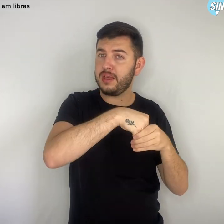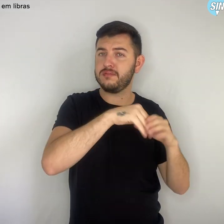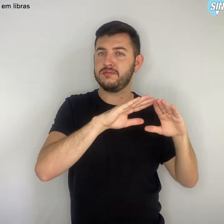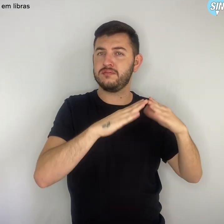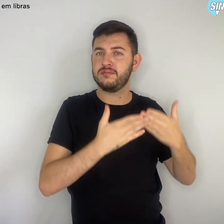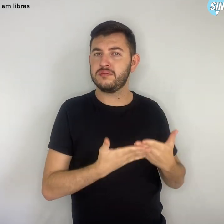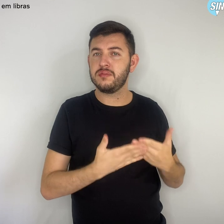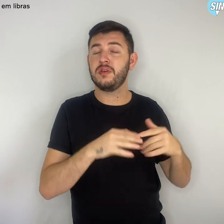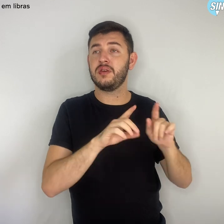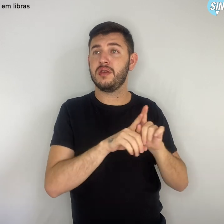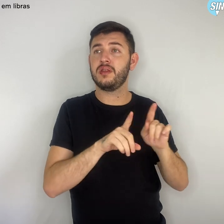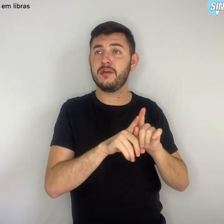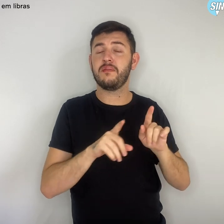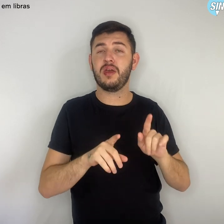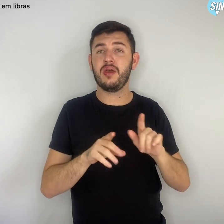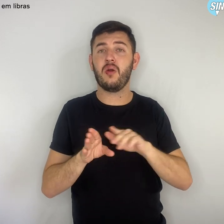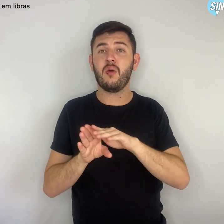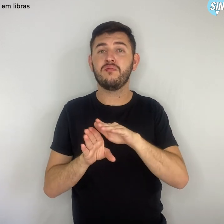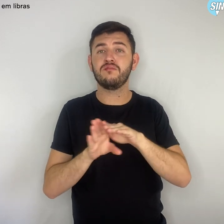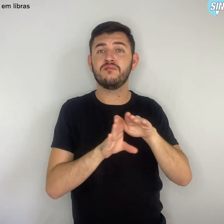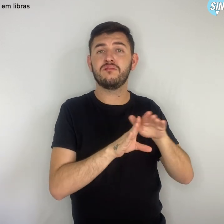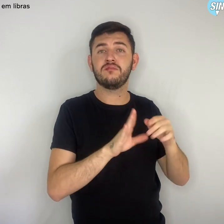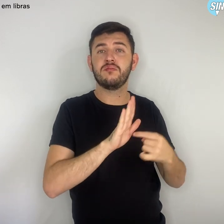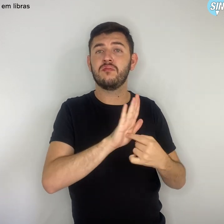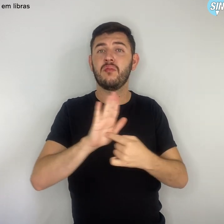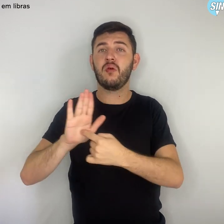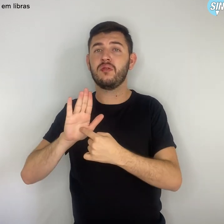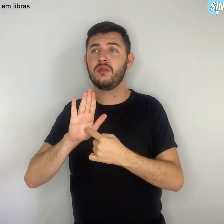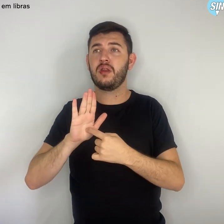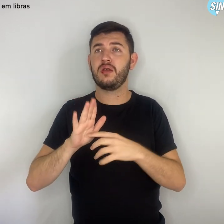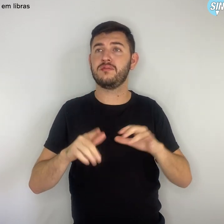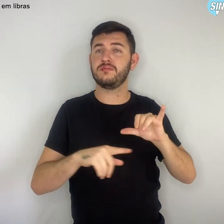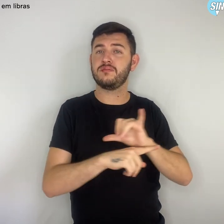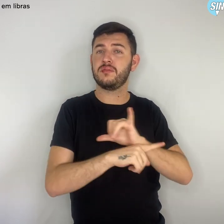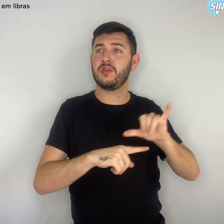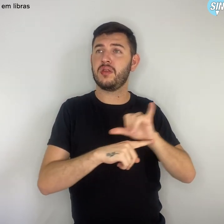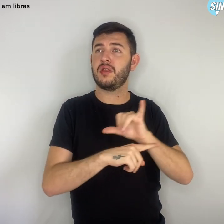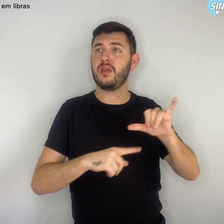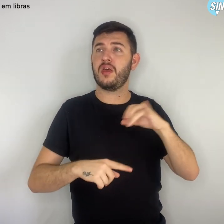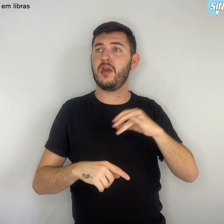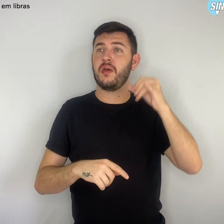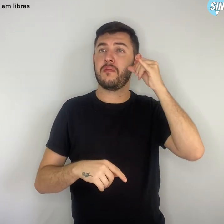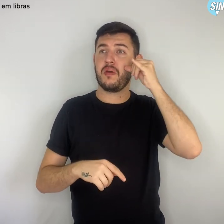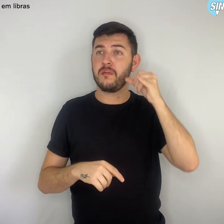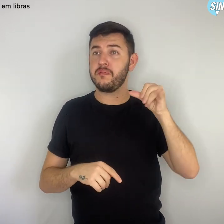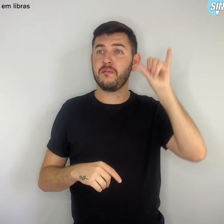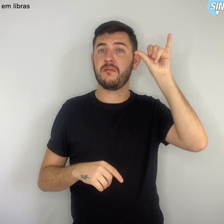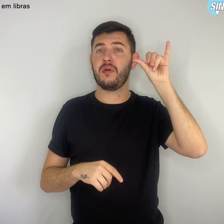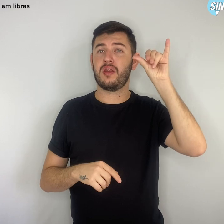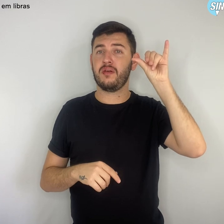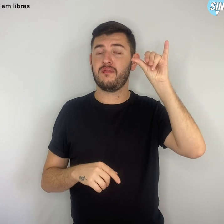necessário fazer para prevenir e combater qualquer tipo de agressão no ambiente escolar.